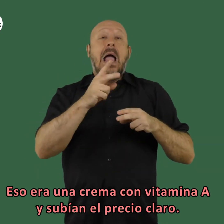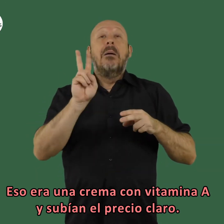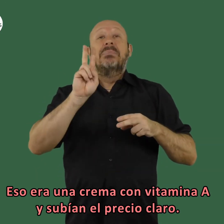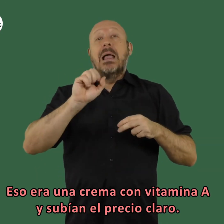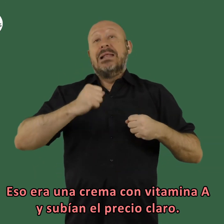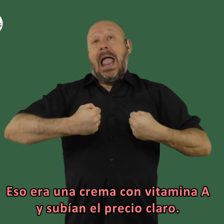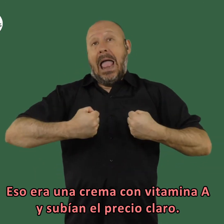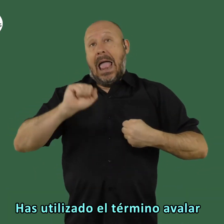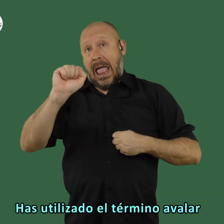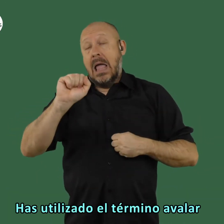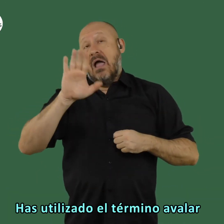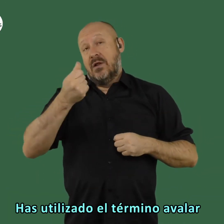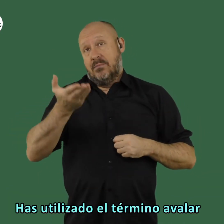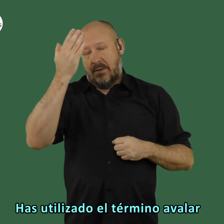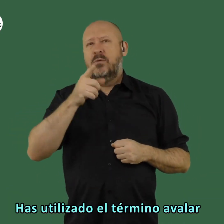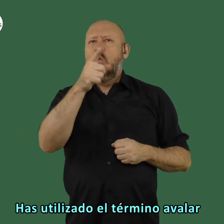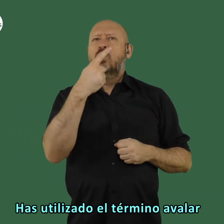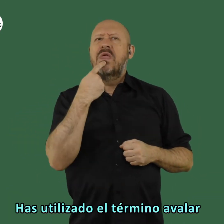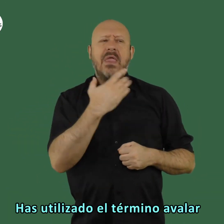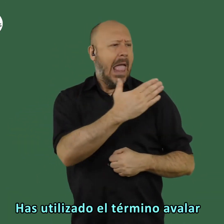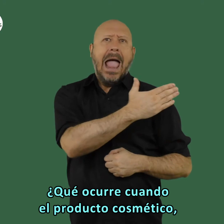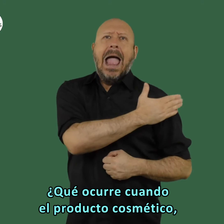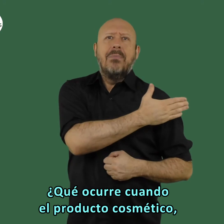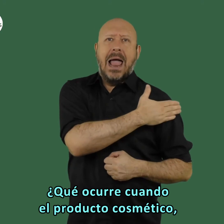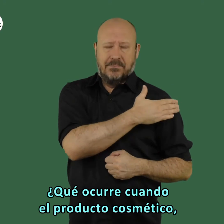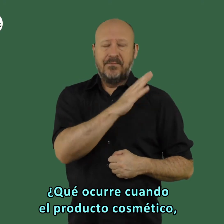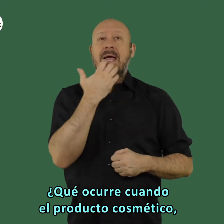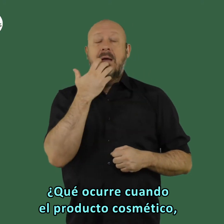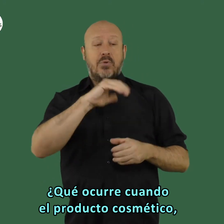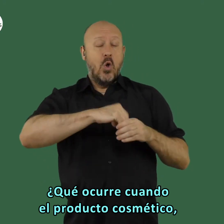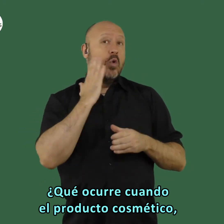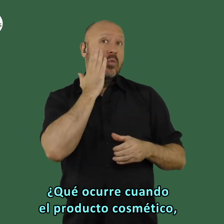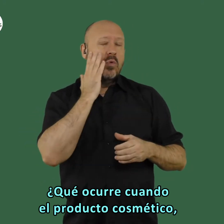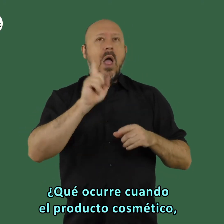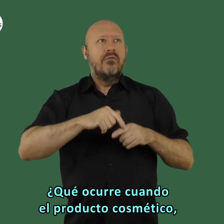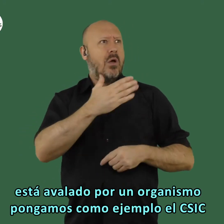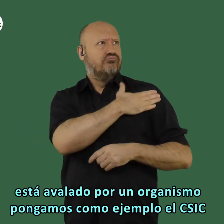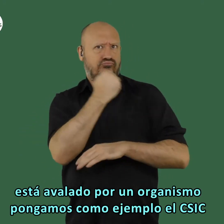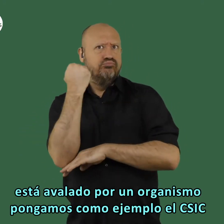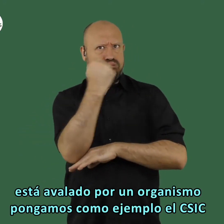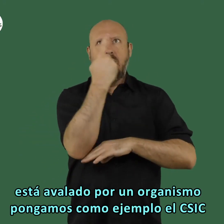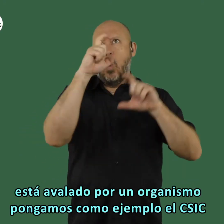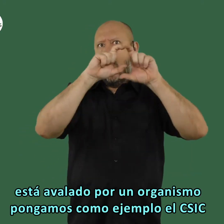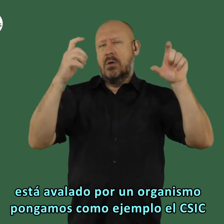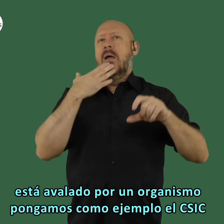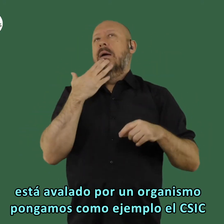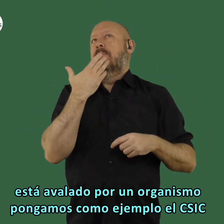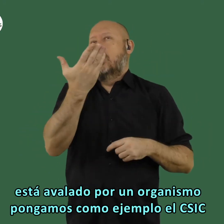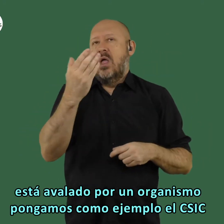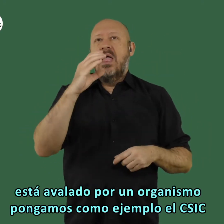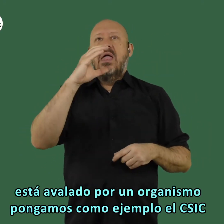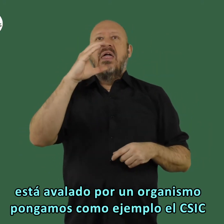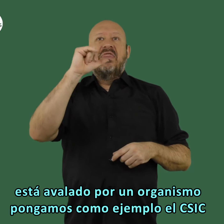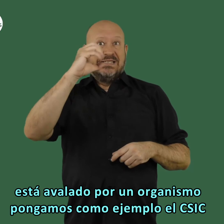vitamina y subían el precio claro has utilizado el término avalar qué ocurre cuando el producto cosmético está avalado por un organismo